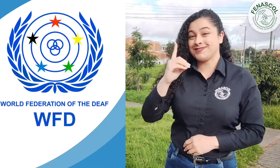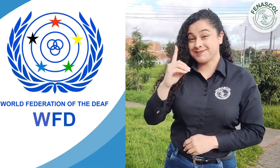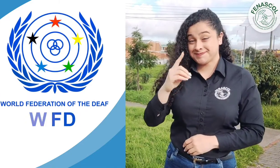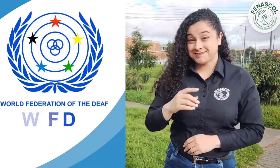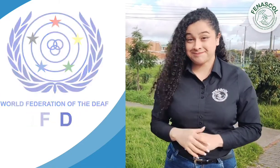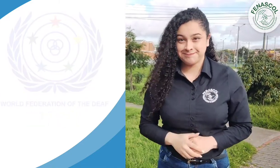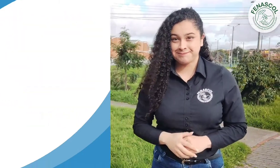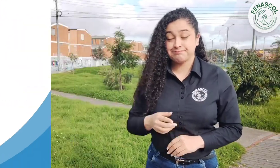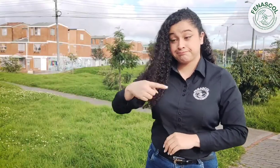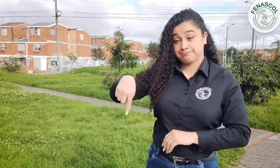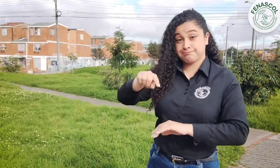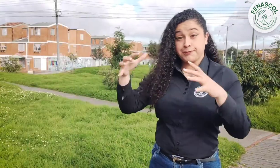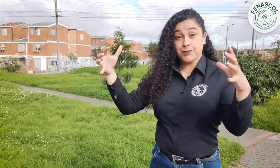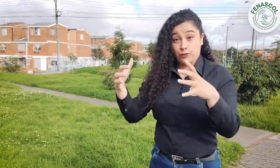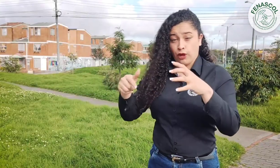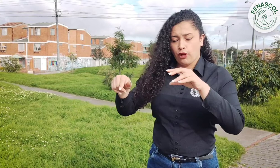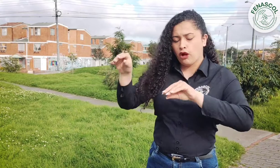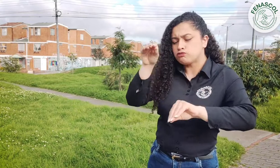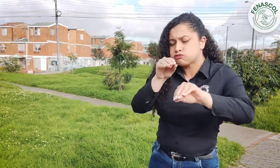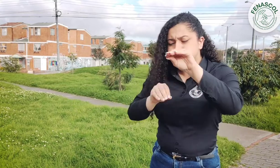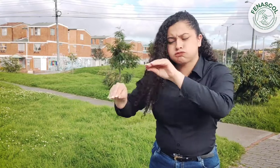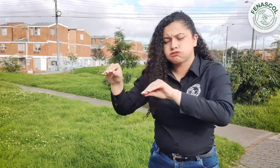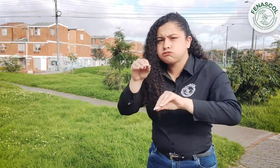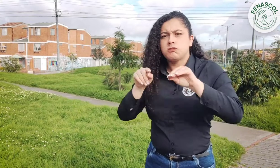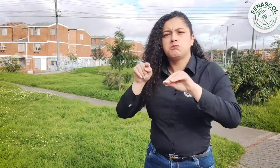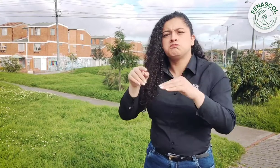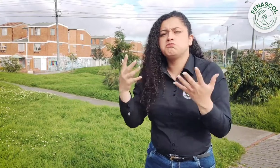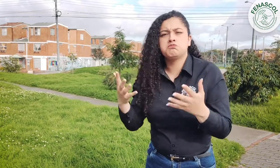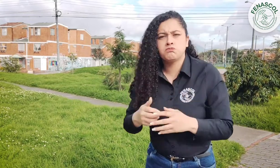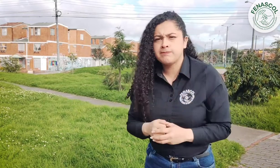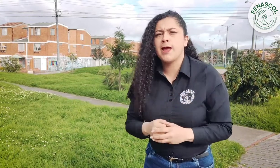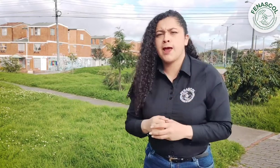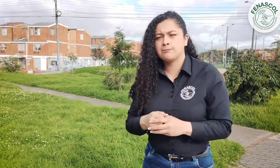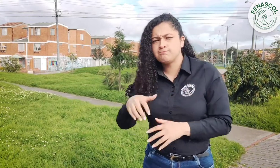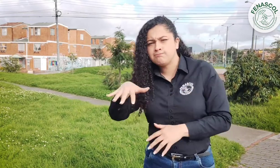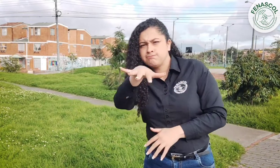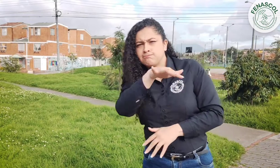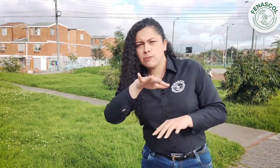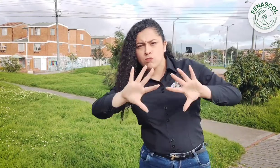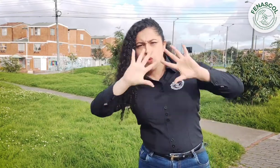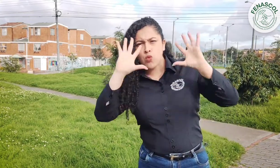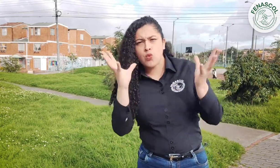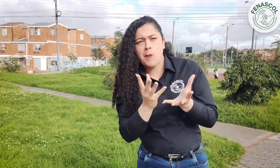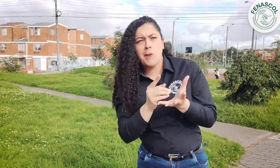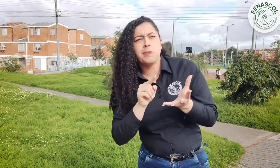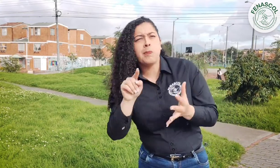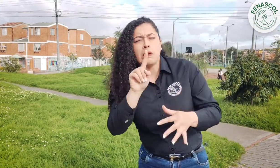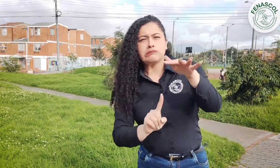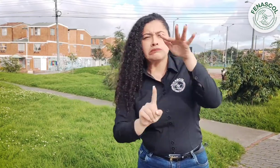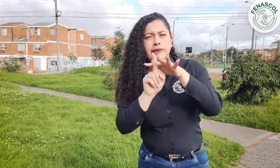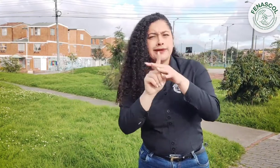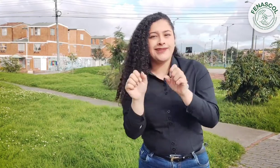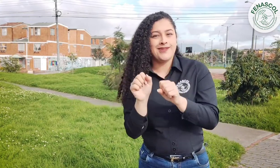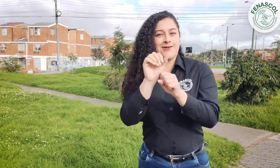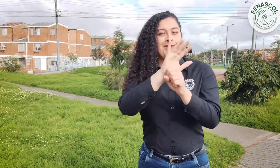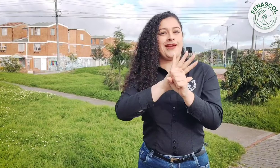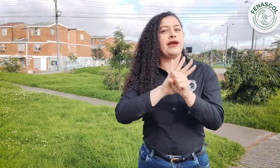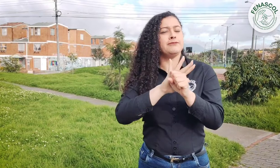WFD, ha diseñado en el marco de la pandemia por COVID-19, pensando